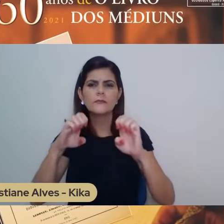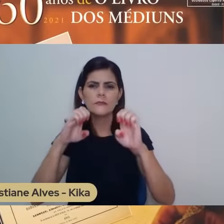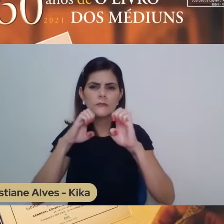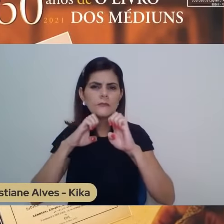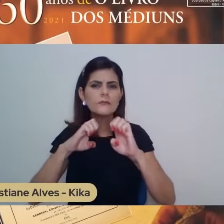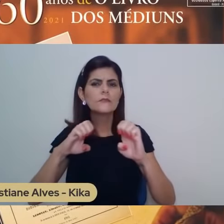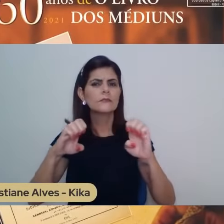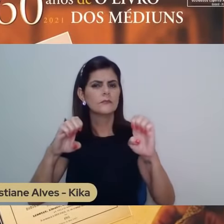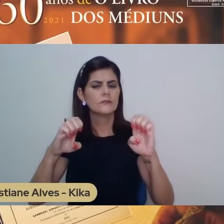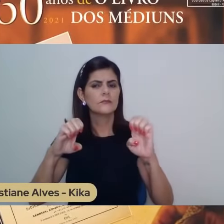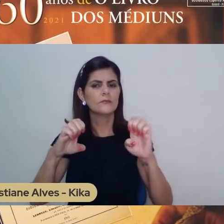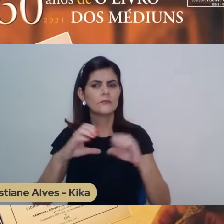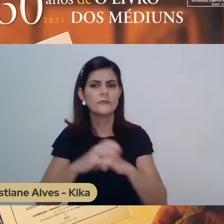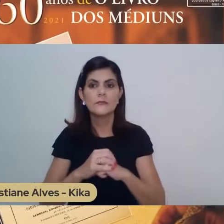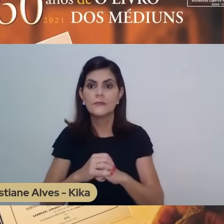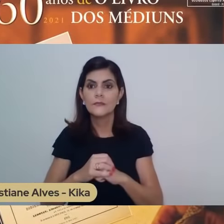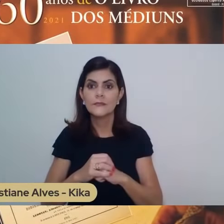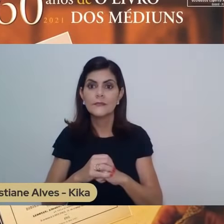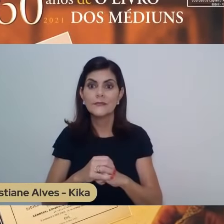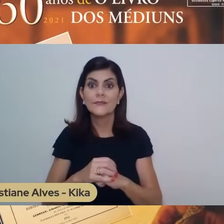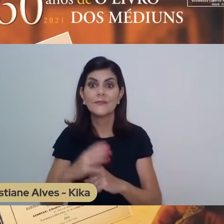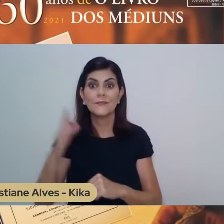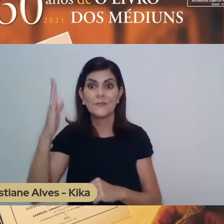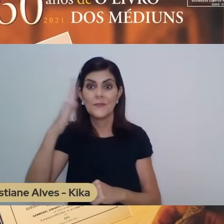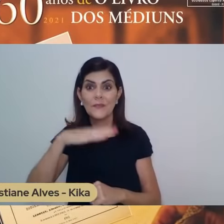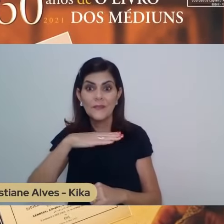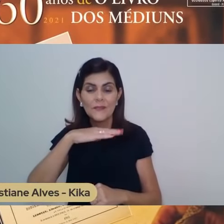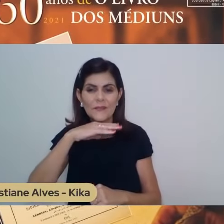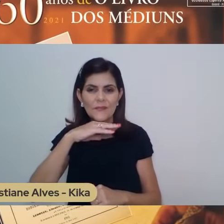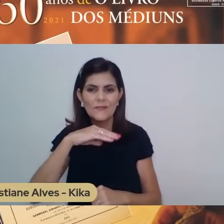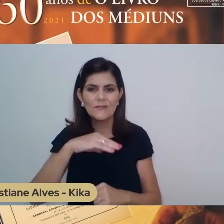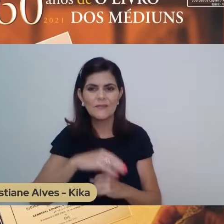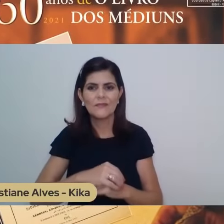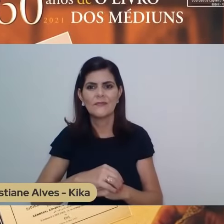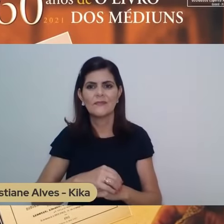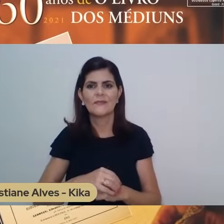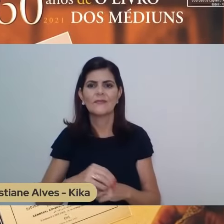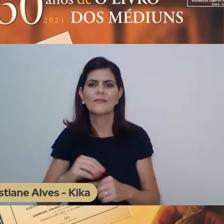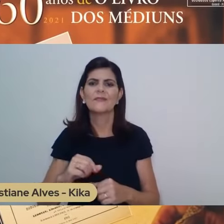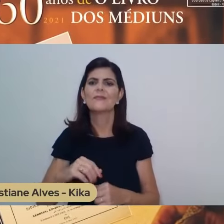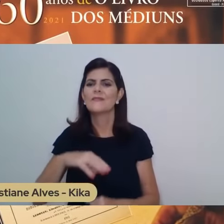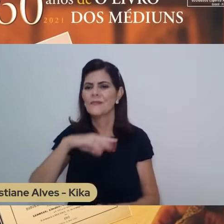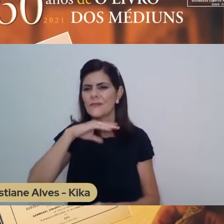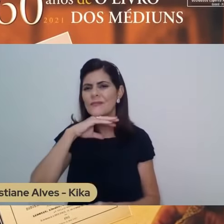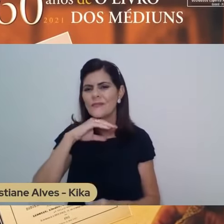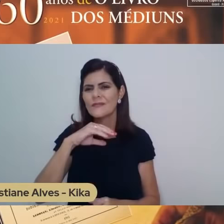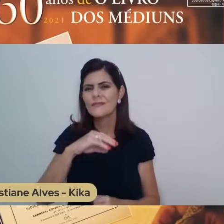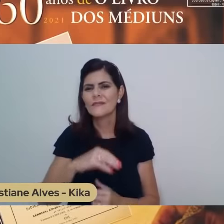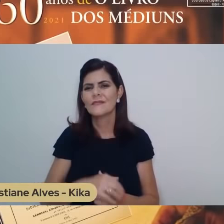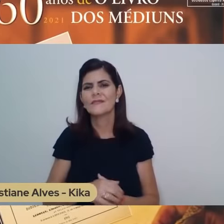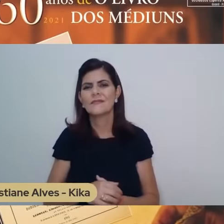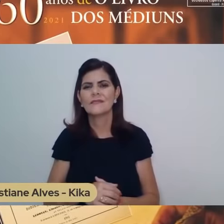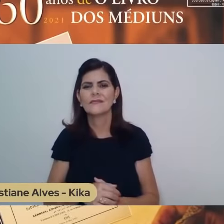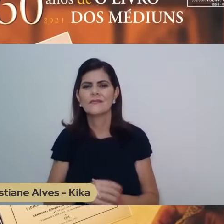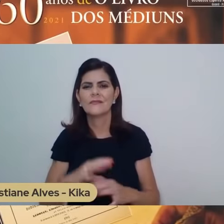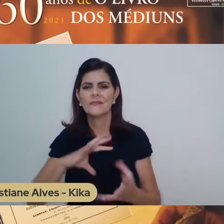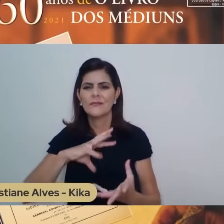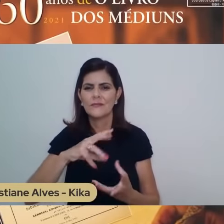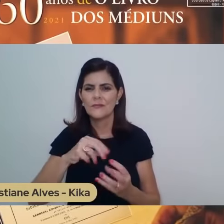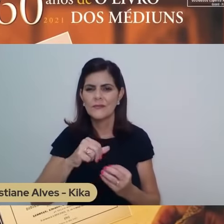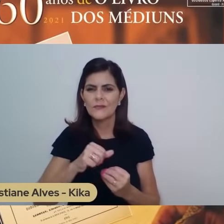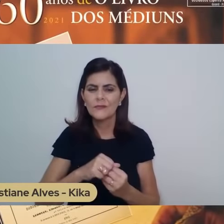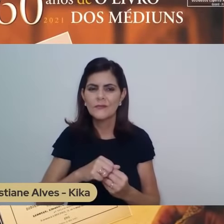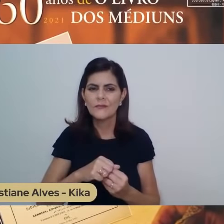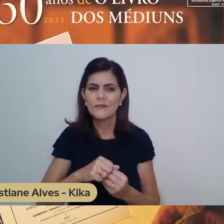superstição, a maldade, o orgulho, a tentação e a vaidade. Nem ouro